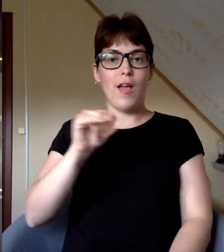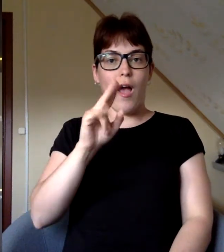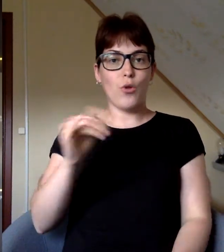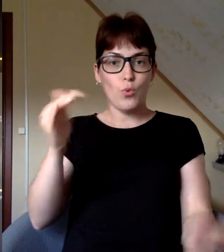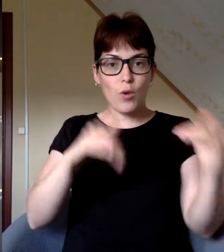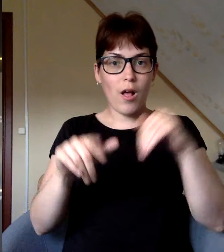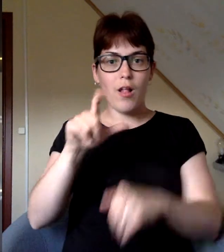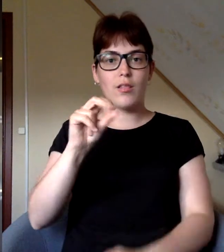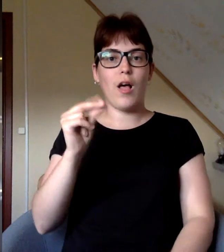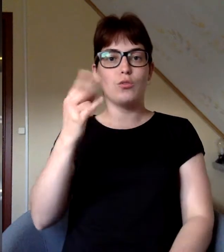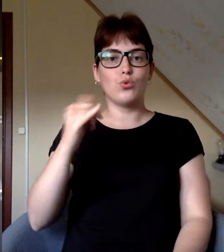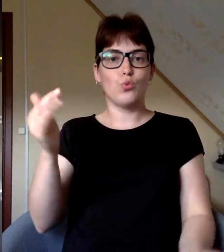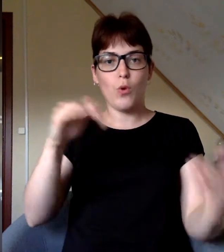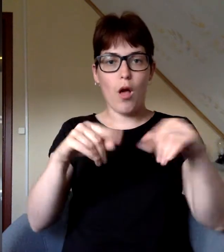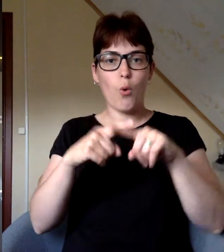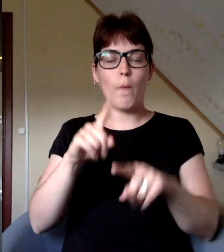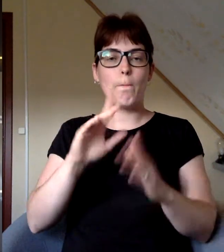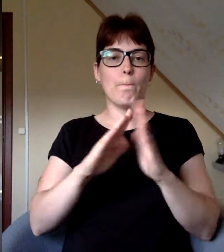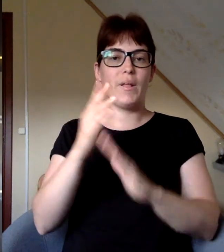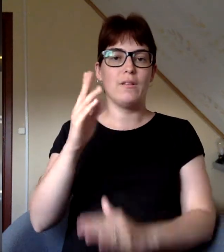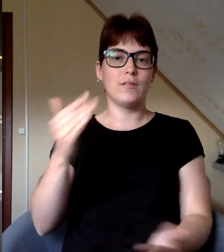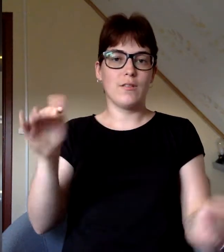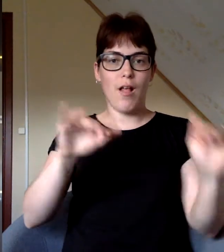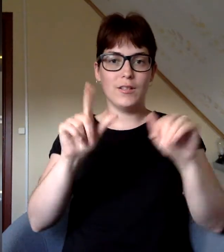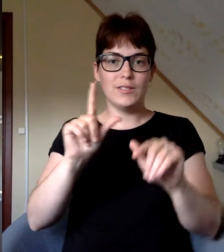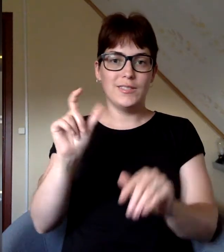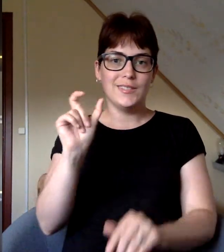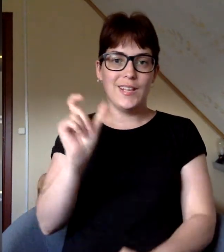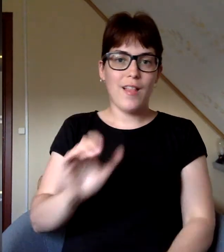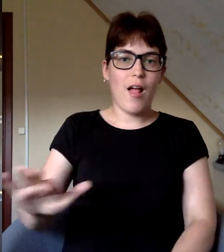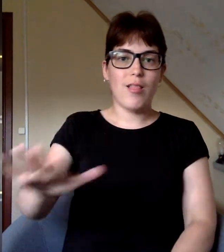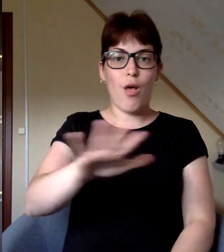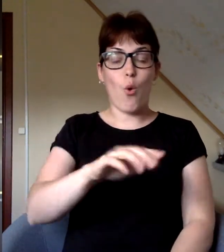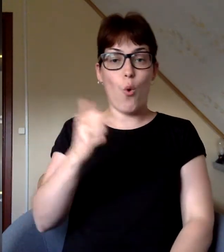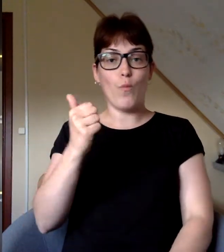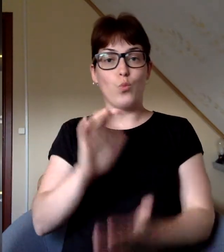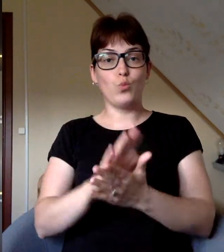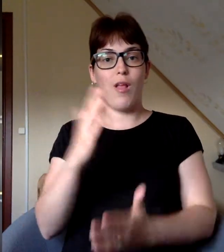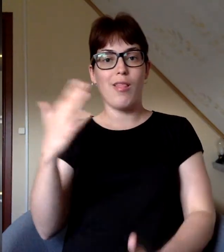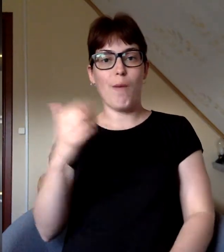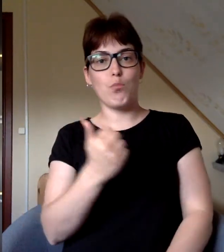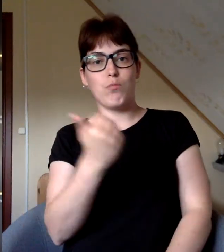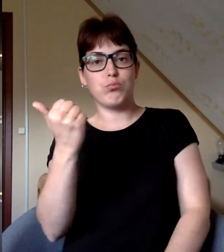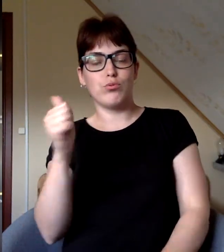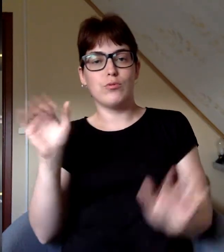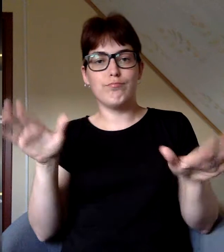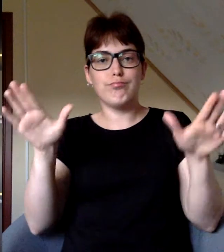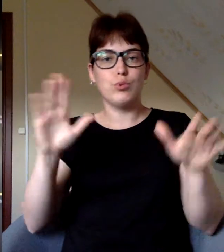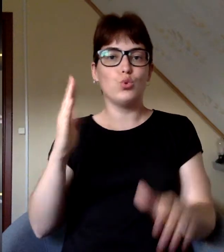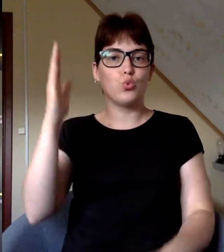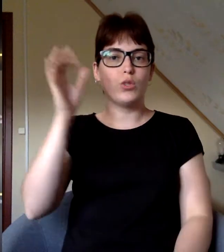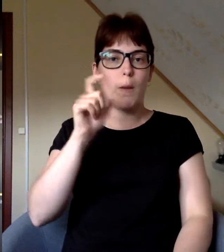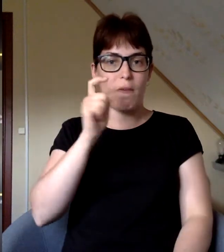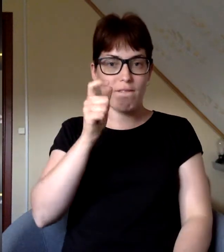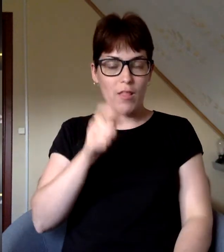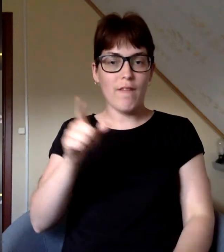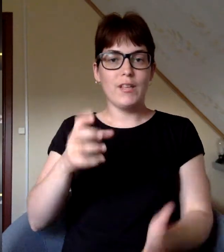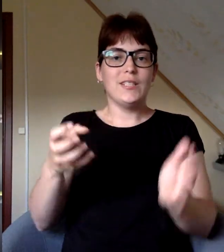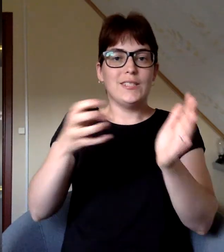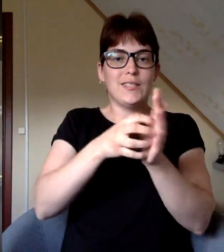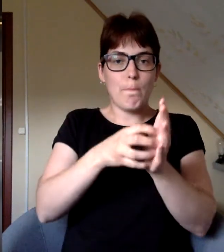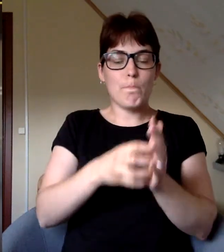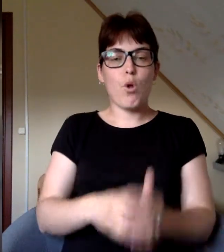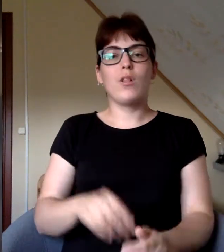pauguri – Jāņu kalns, Lazdu kalns un Pils kalns zilā laukā. Virstiem uz lubo pusi lidojuši trīs sudraba vanagi, kuri